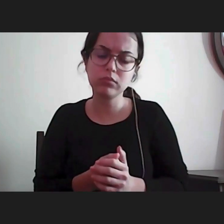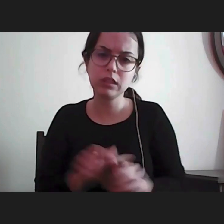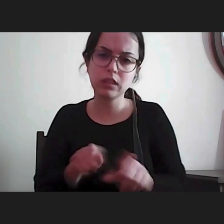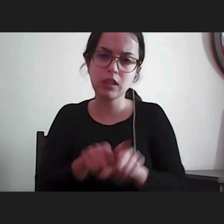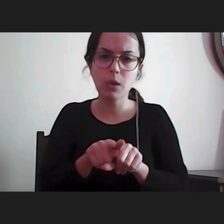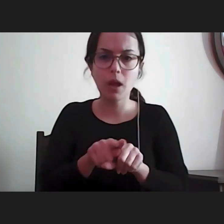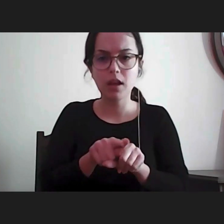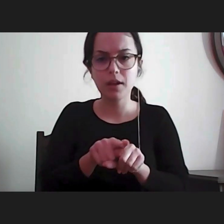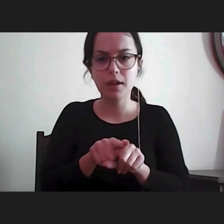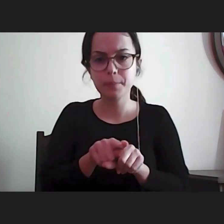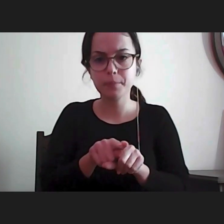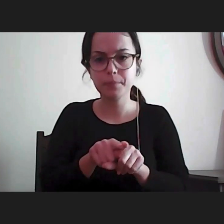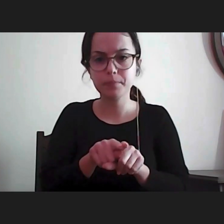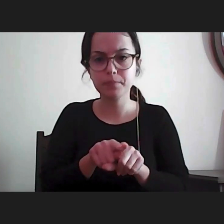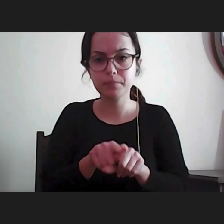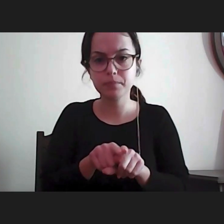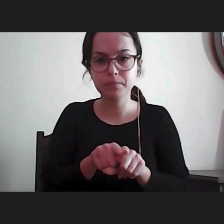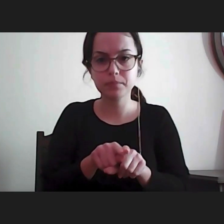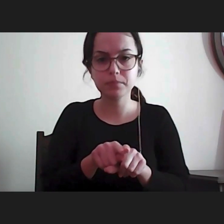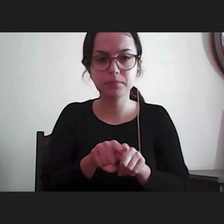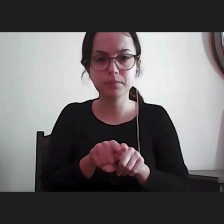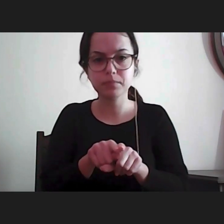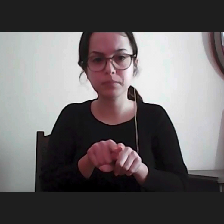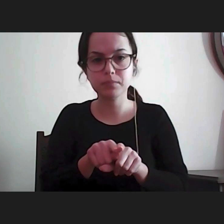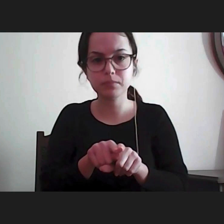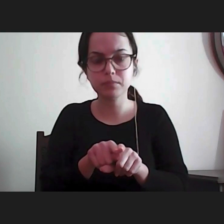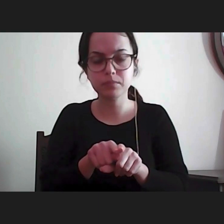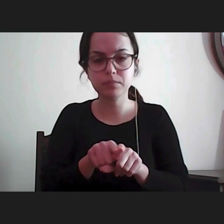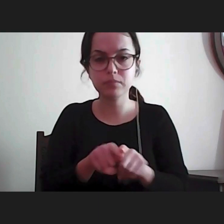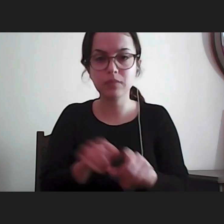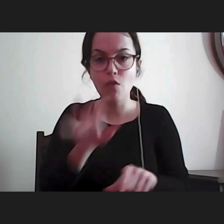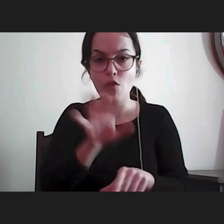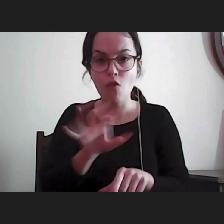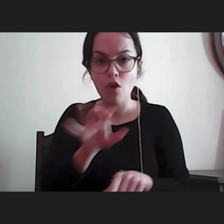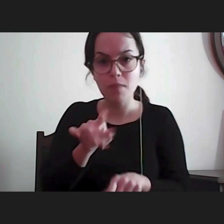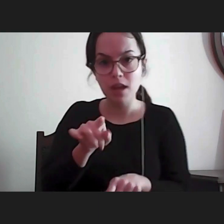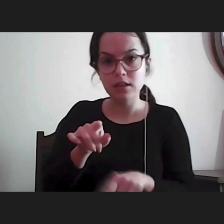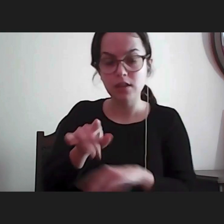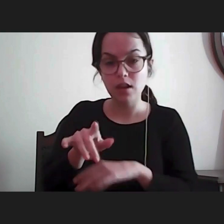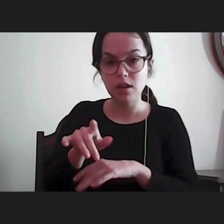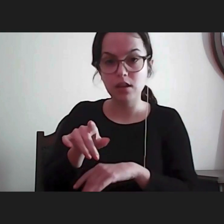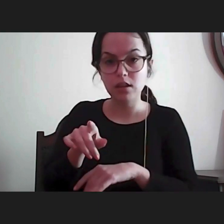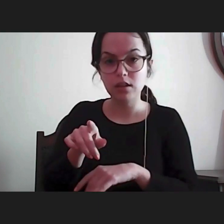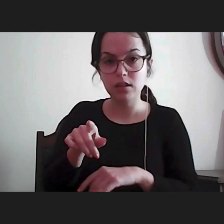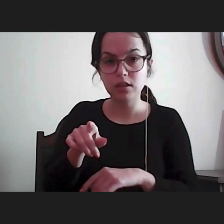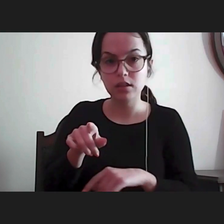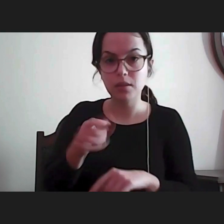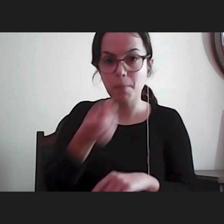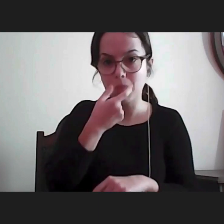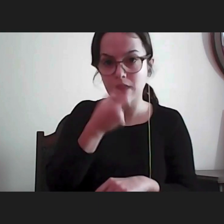a aplicação de o recurso a medicamentos desta natureza